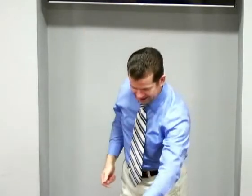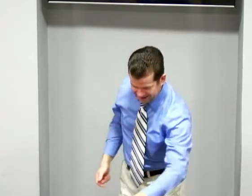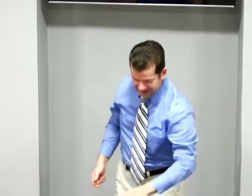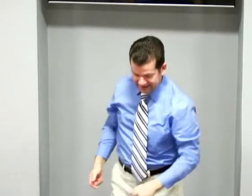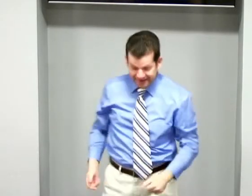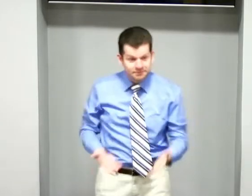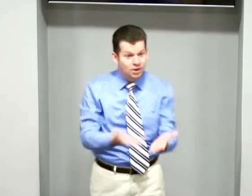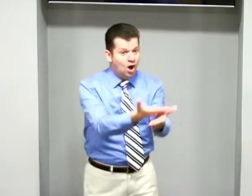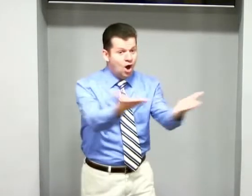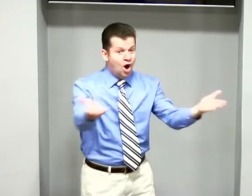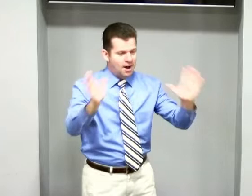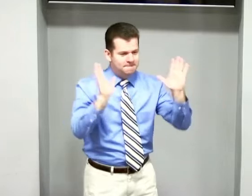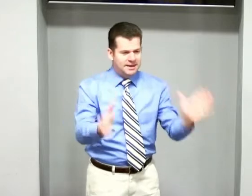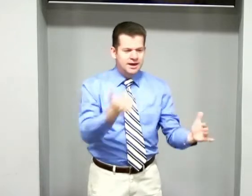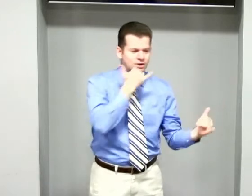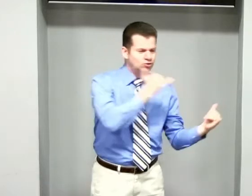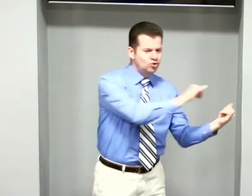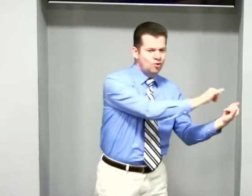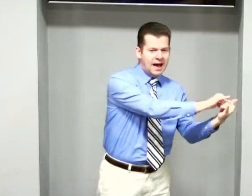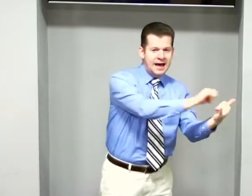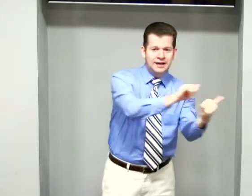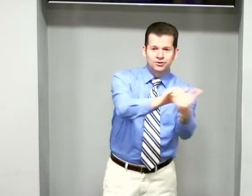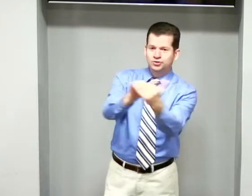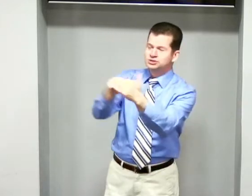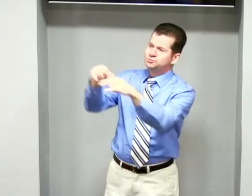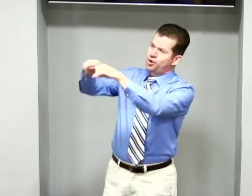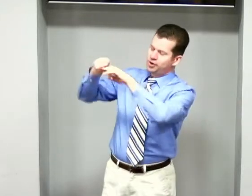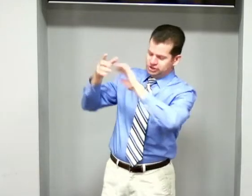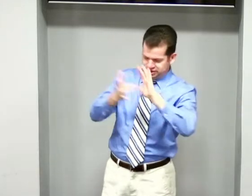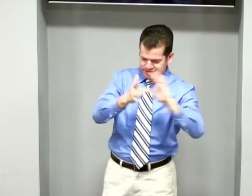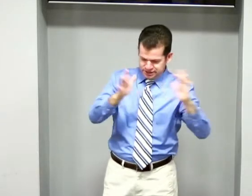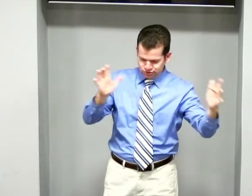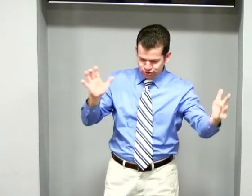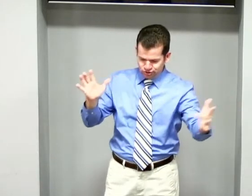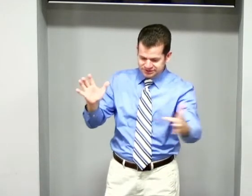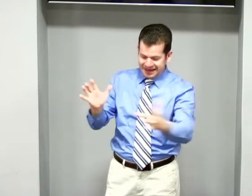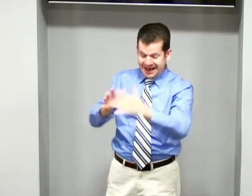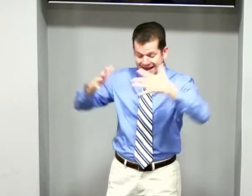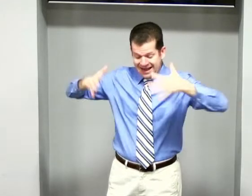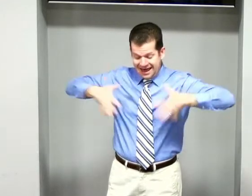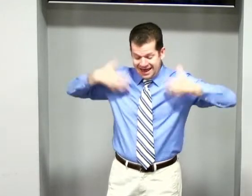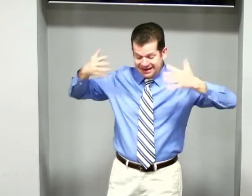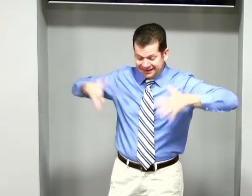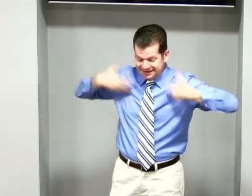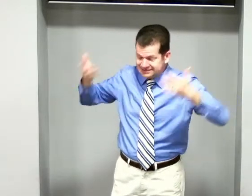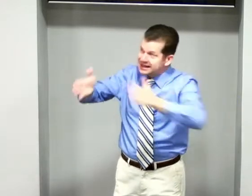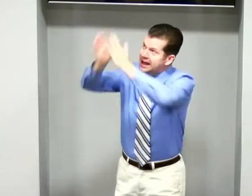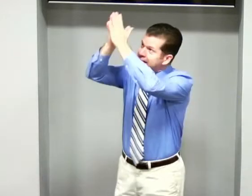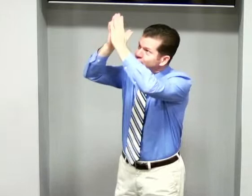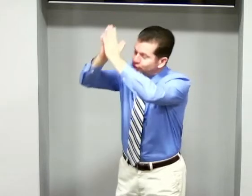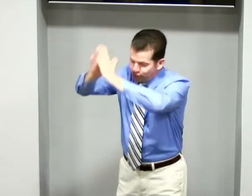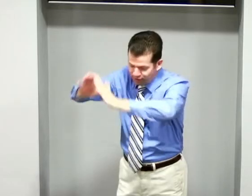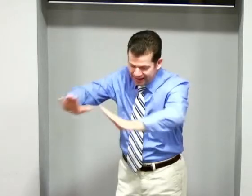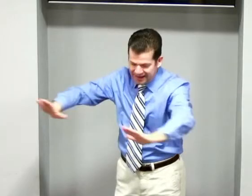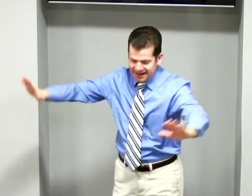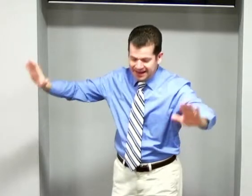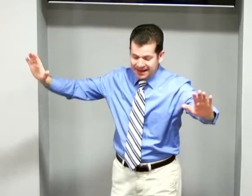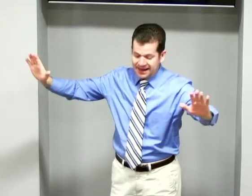Ó, perdoados por Jesus, alegres adorai.